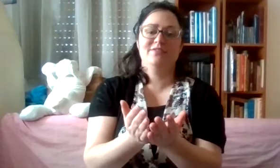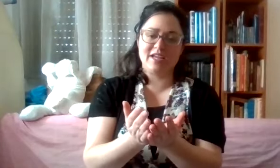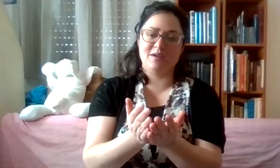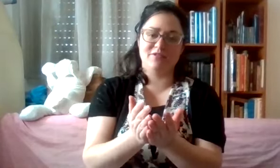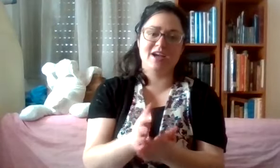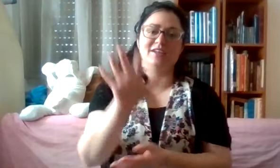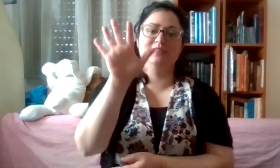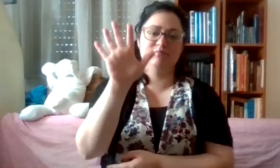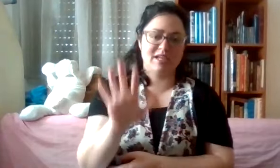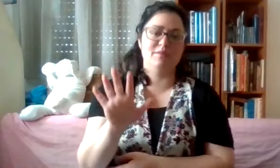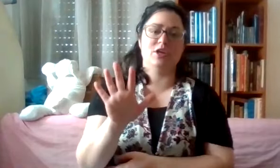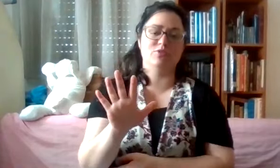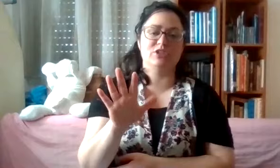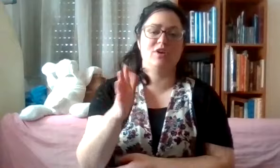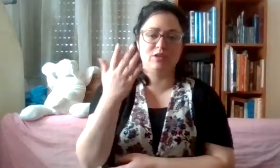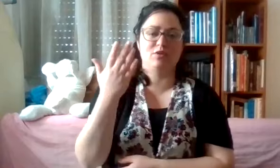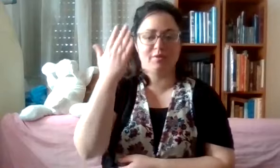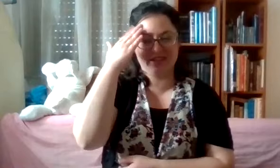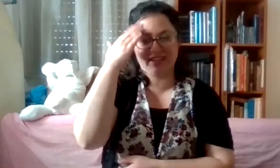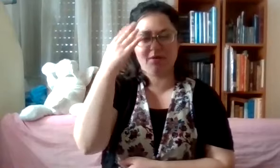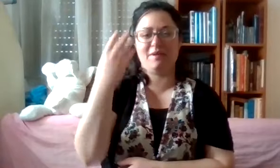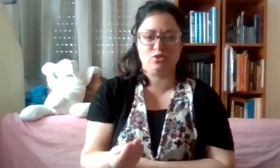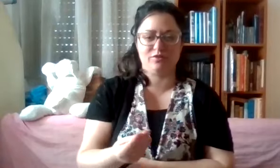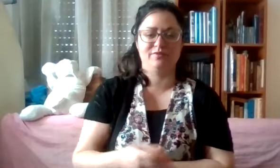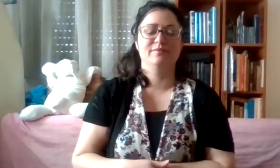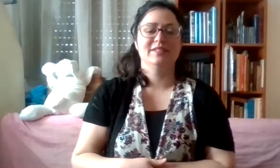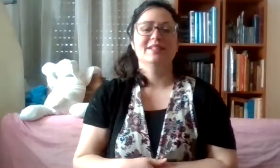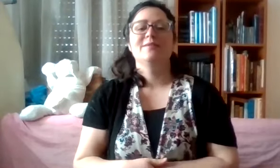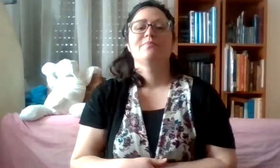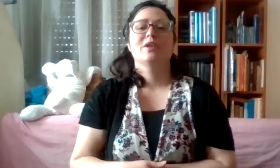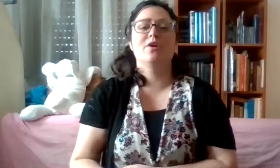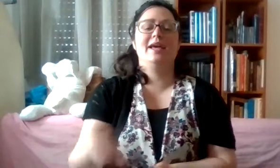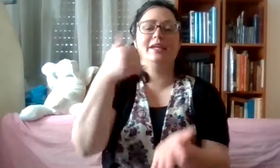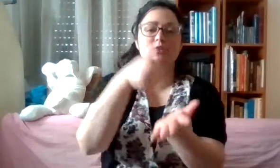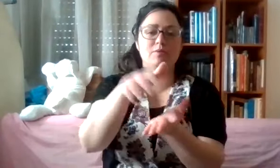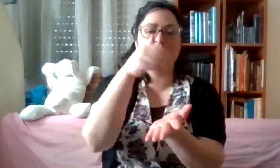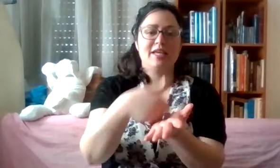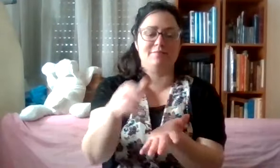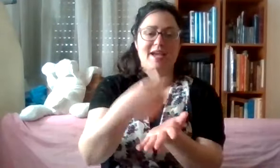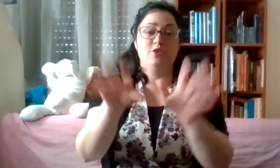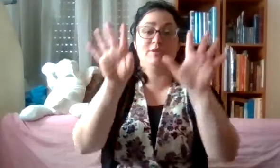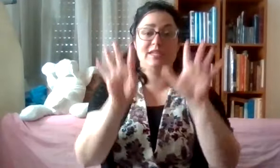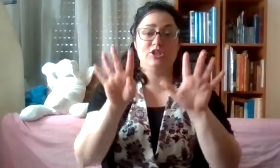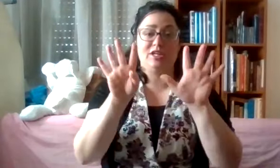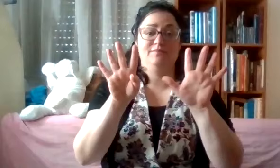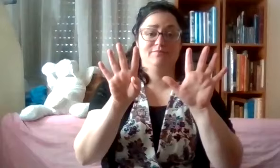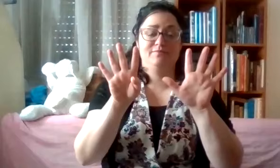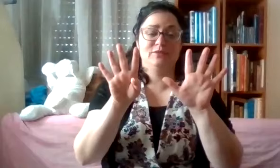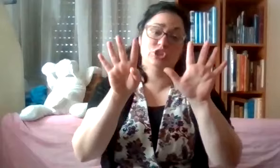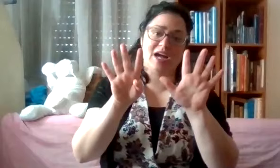וכמובן, מחמישה חומשת אורה אנחנו כבר מכירים ממש טוב. אוקיי, אנחנו ממשיכים. היינו בתשע. תשע.